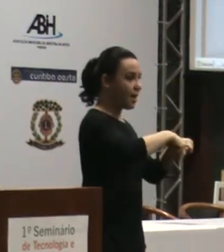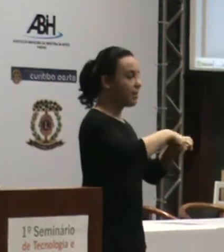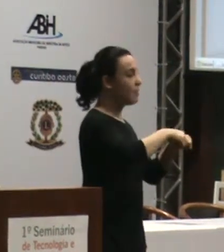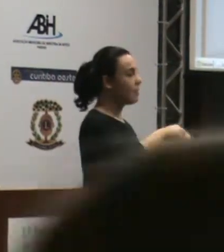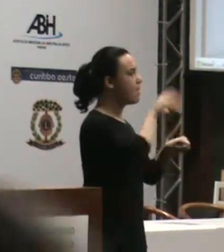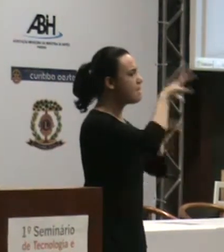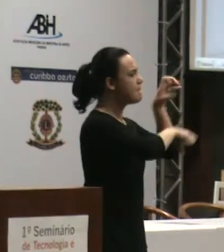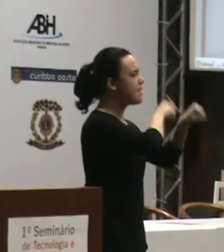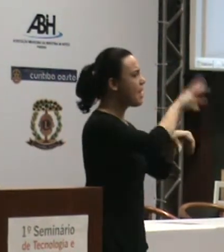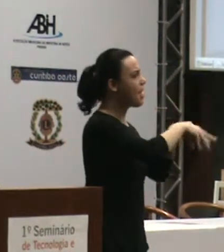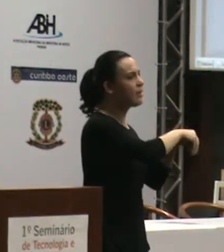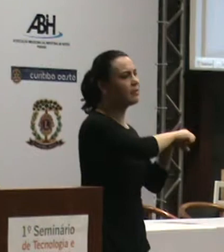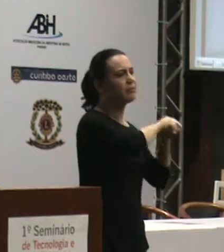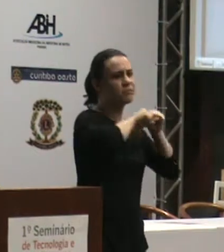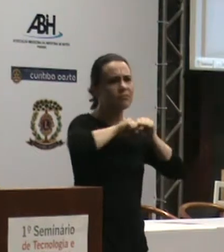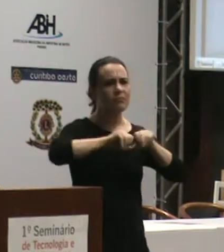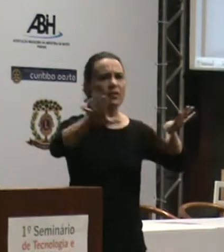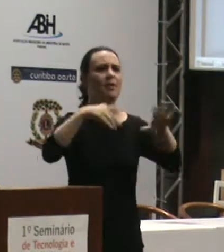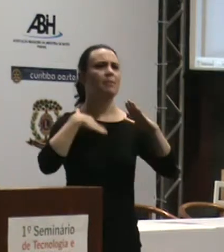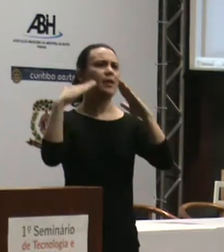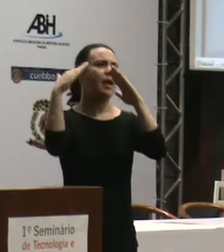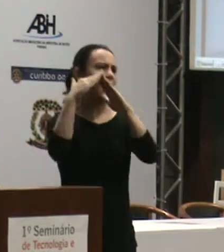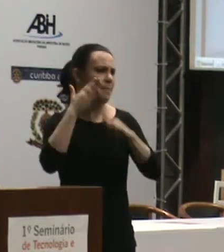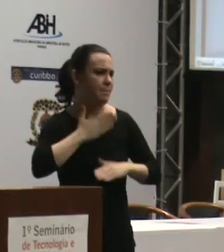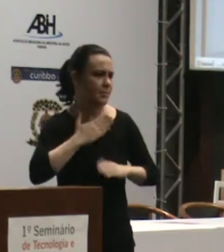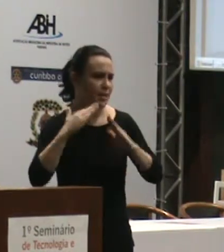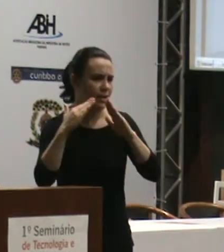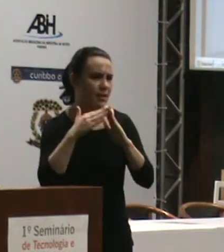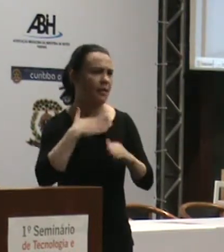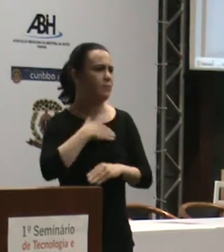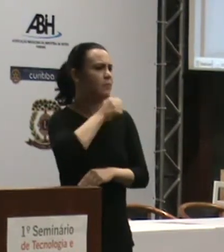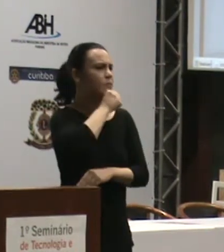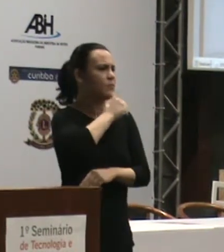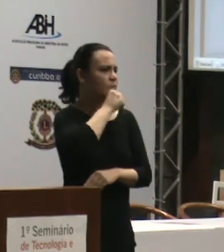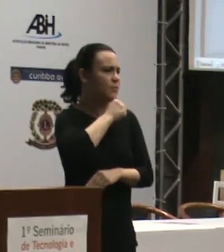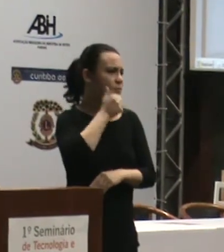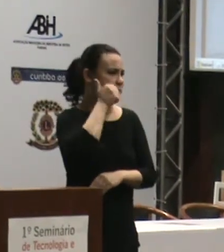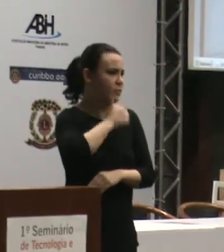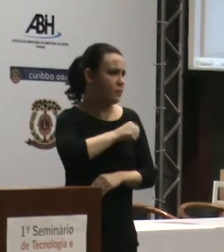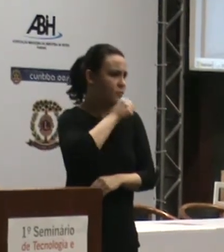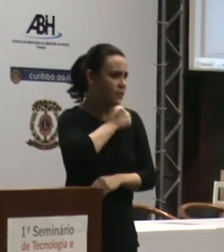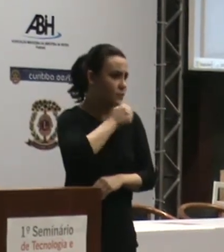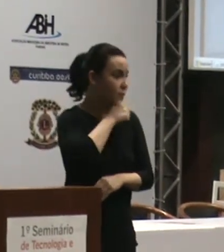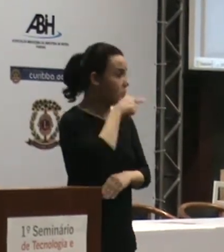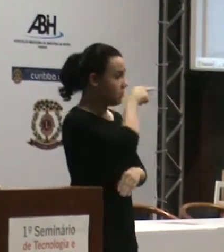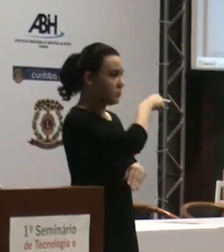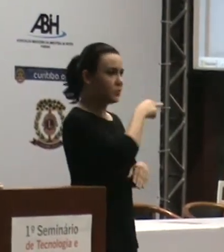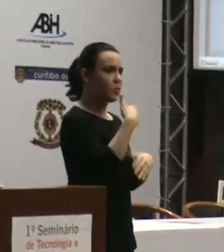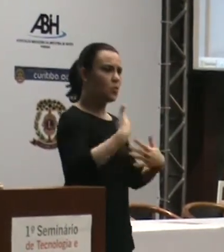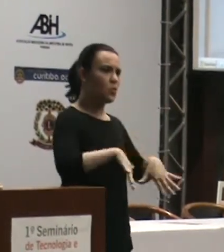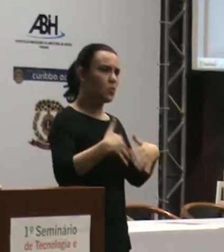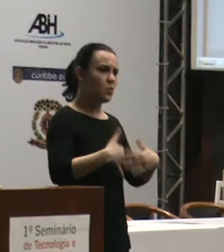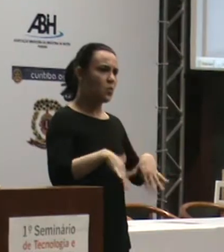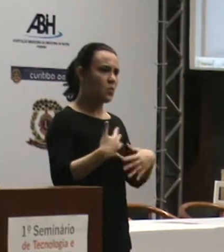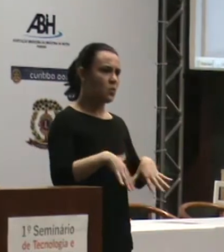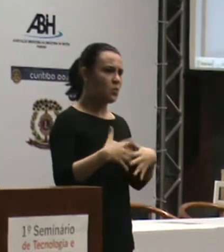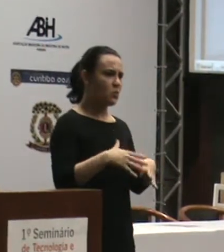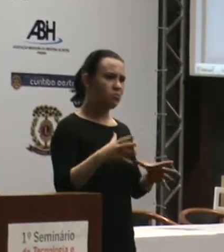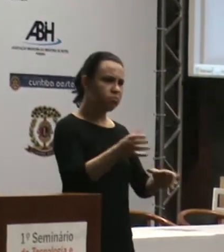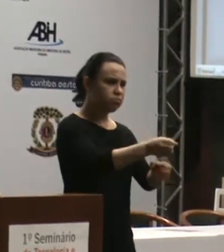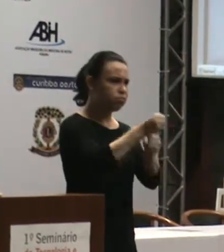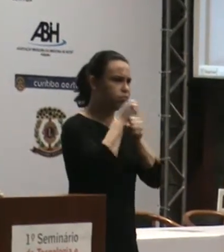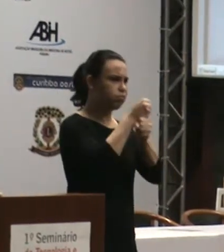indivídua? O que a gente vê que vocês têm? Não sei. O domínio da tecnologia. Quem responderia? gosto.